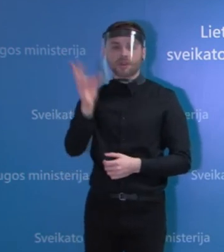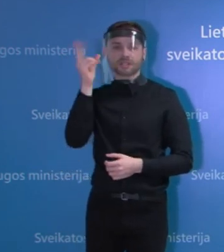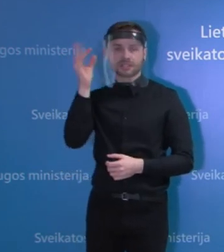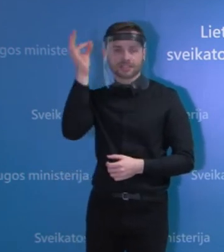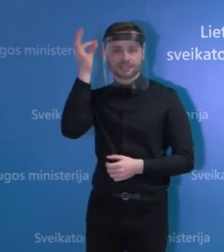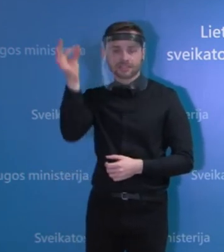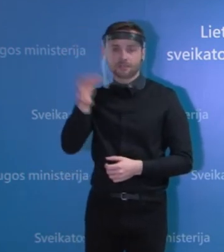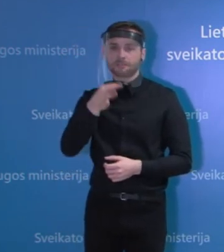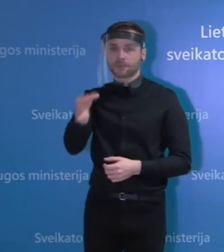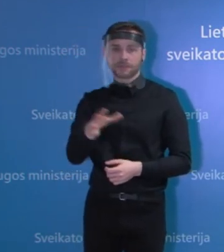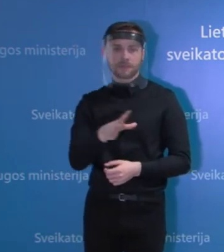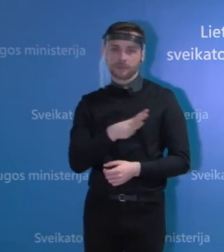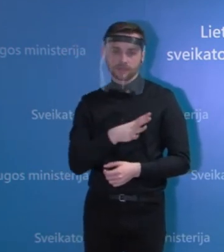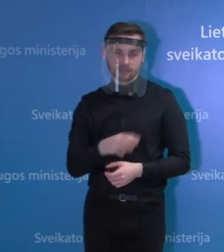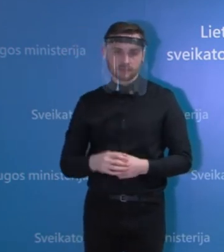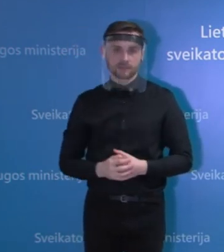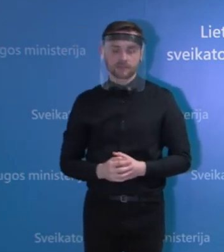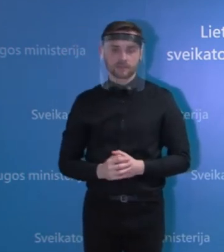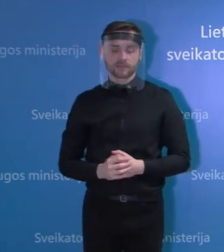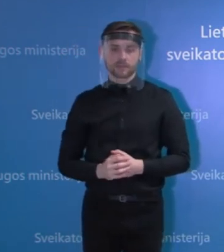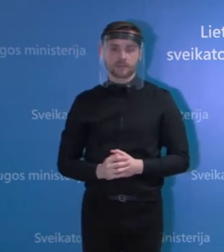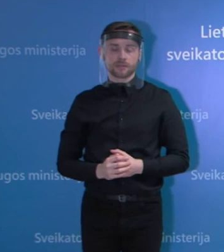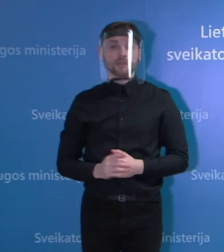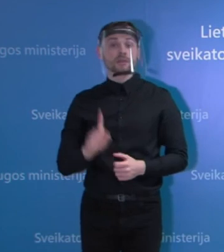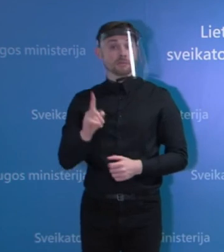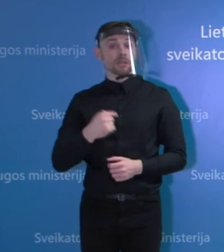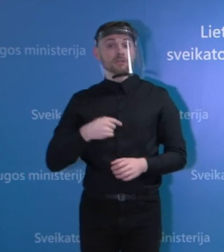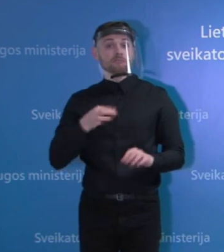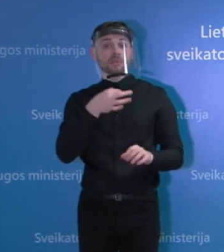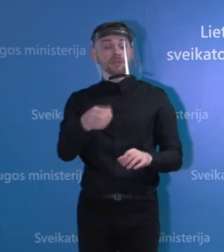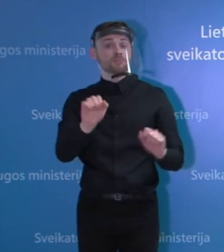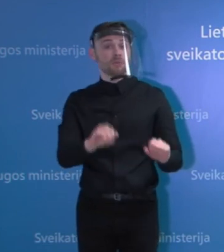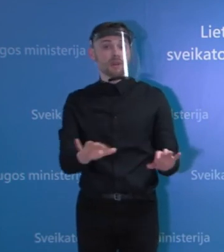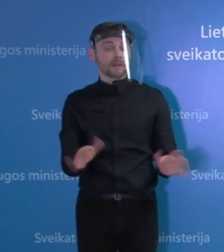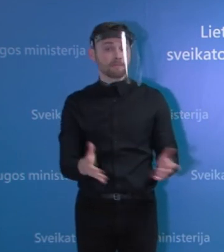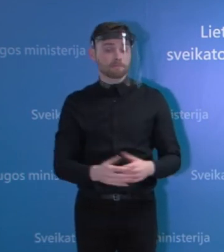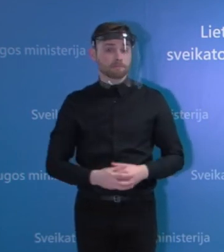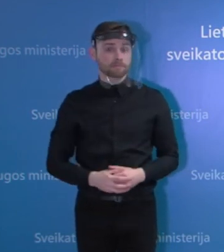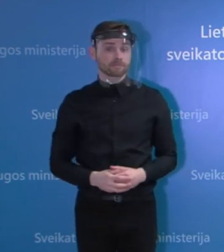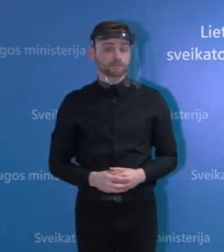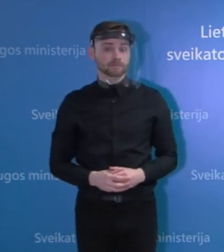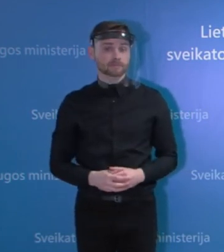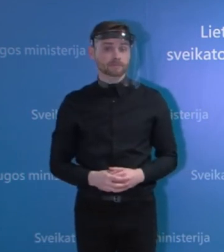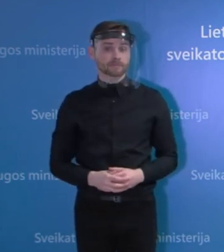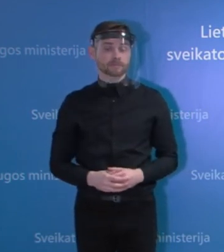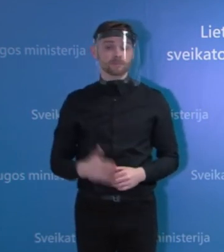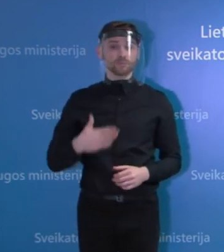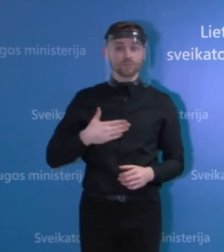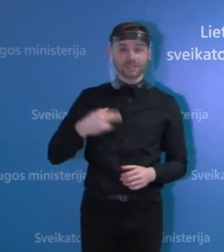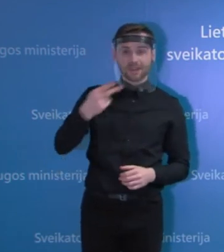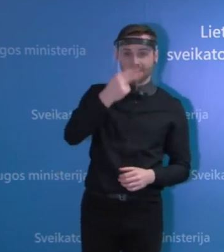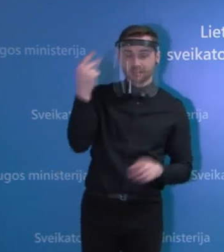tikrai negalėčiau pasakyti, bet galiu pasakyti tik tiek, tiek mūsų, tiek Turkijos